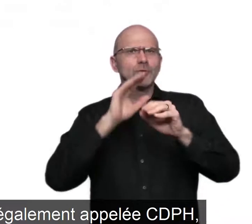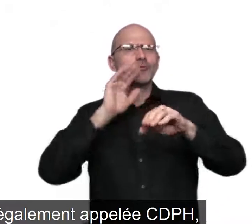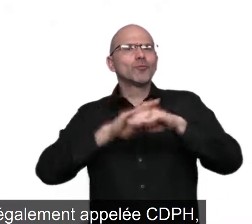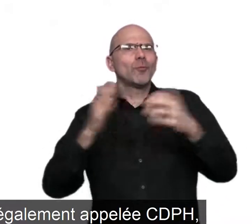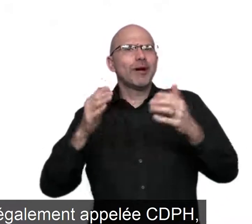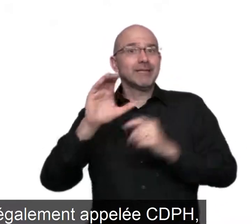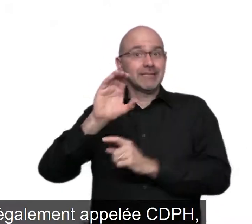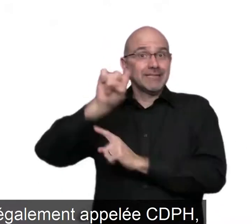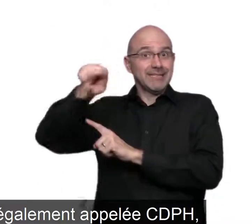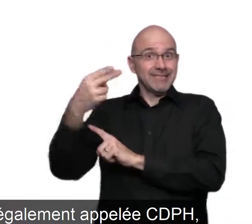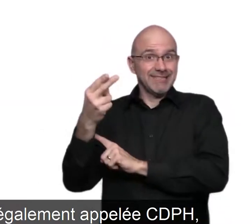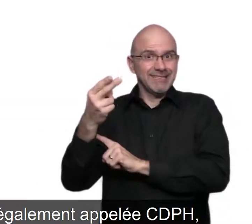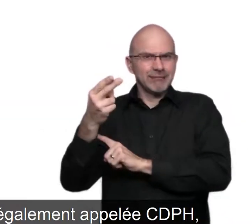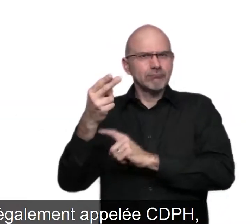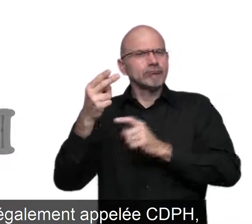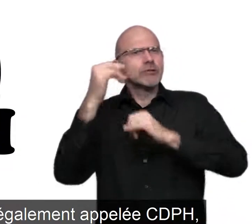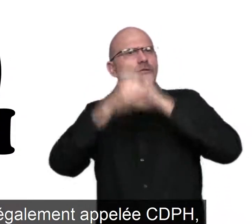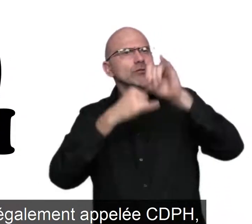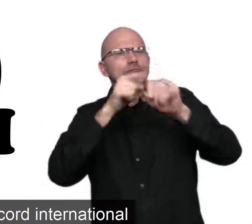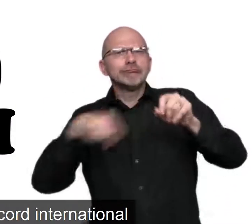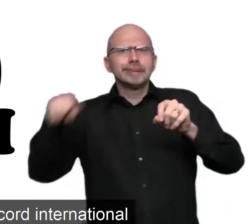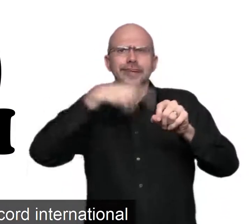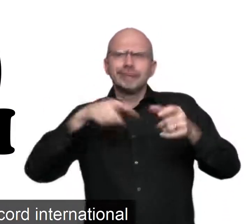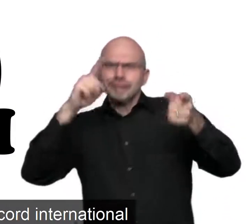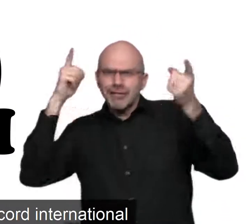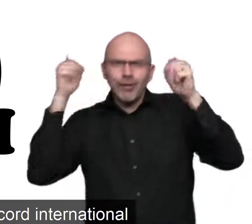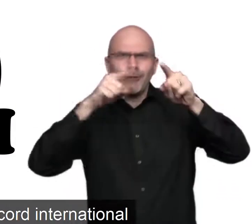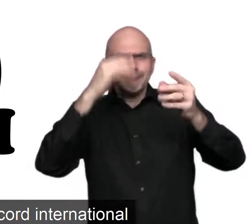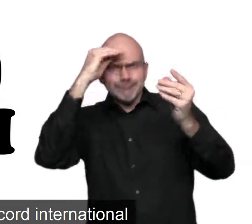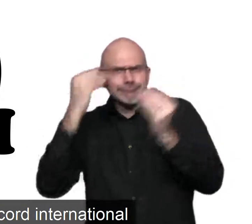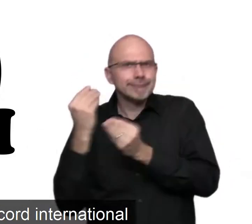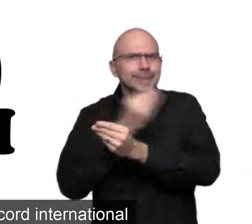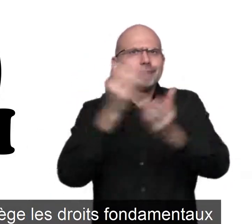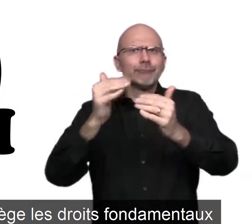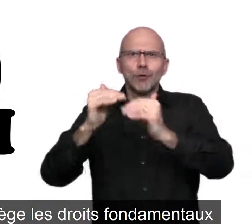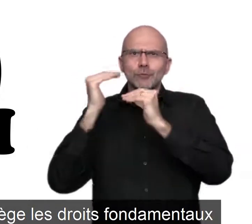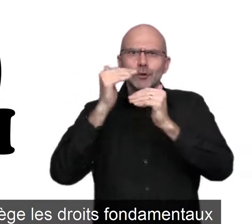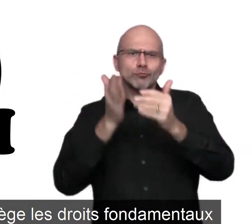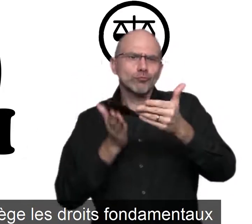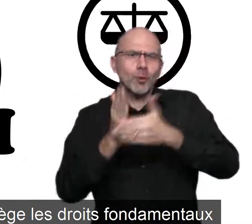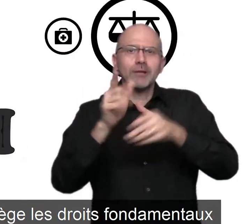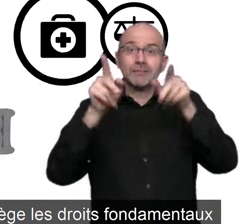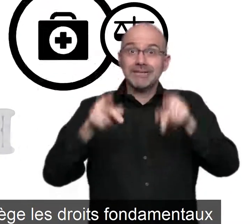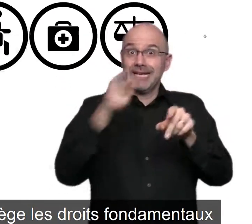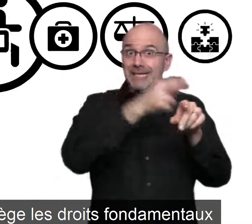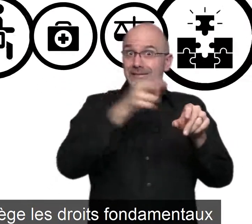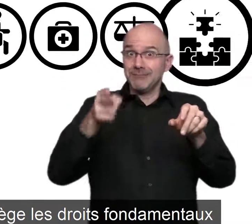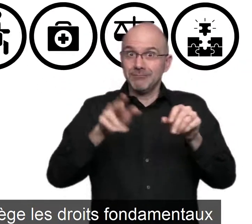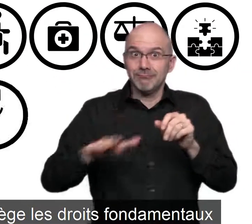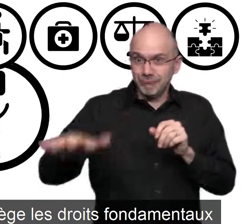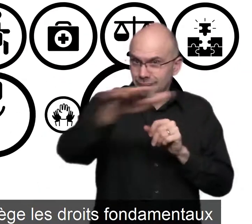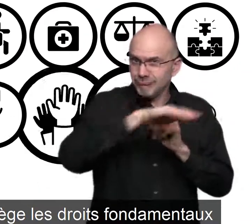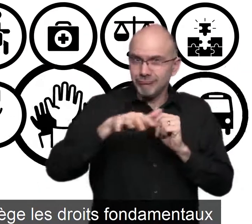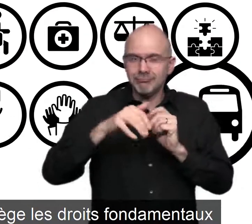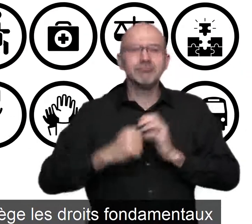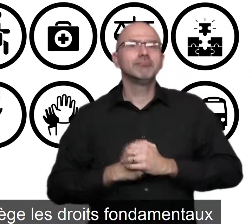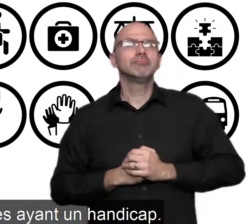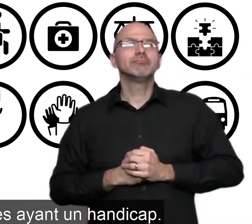également appelée CDPH, est un accord international qui promue et protège les droits fondamentaux des